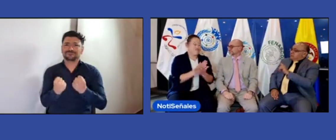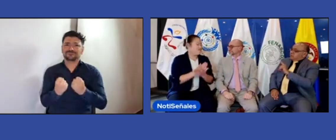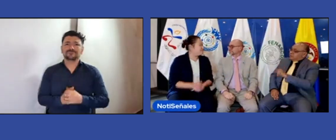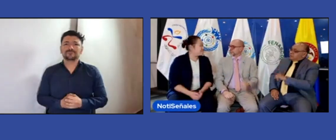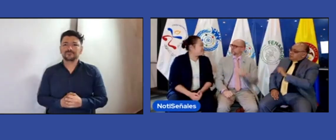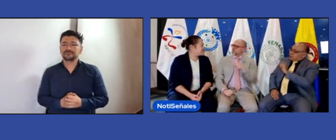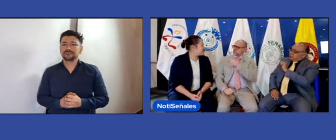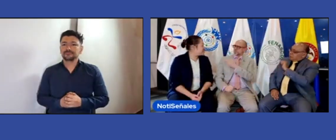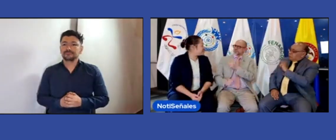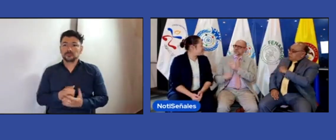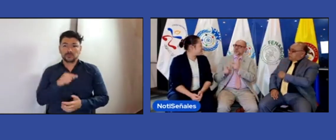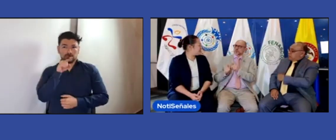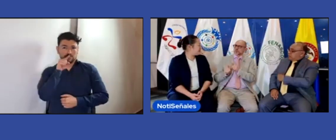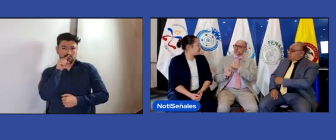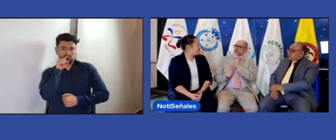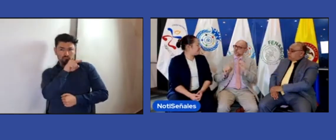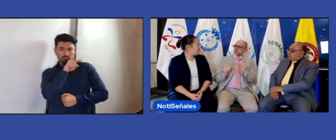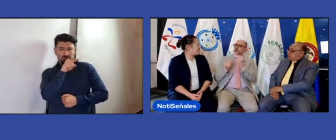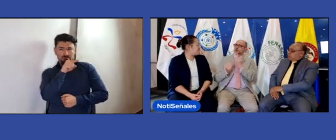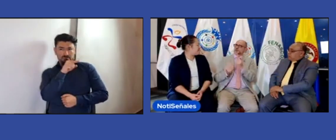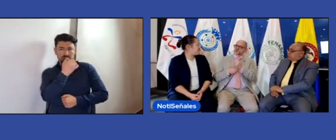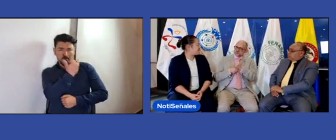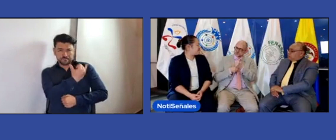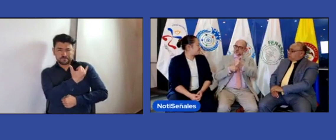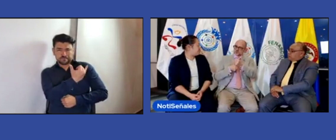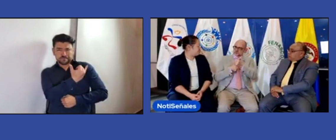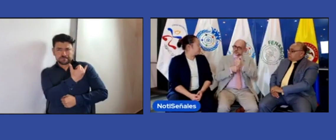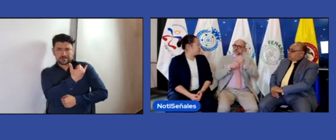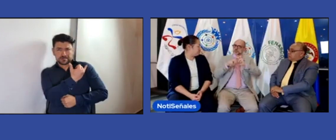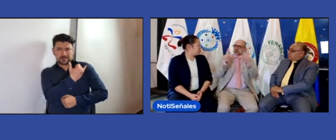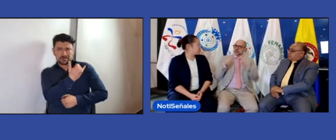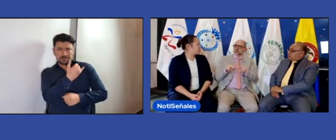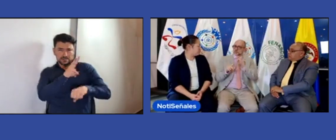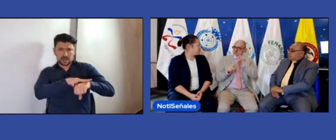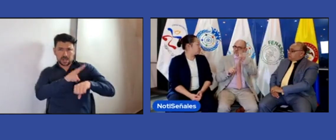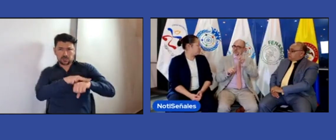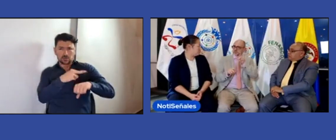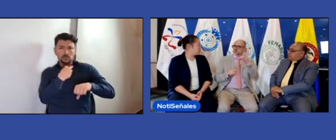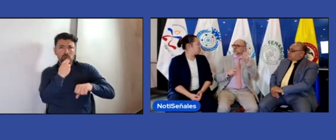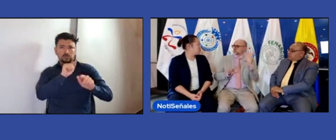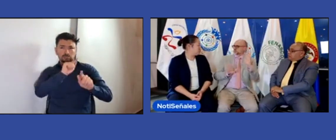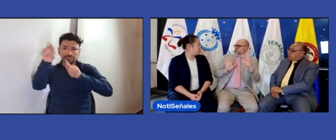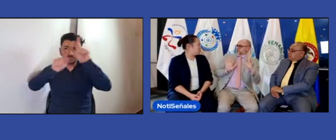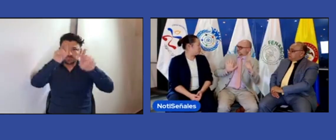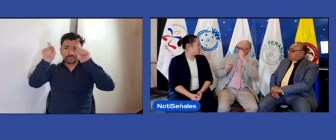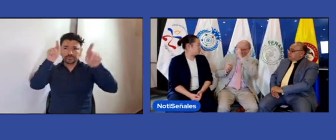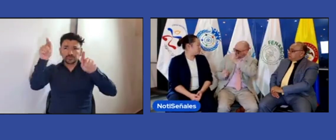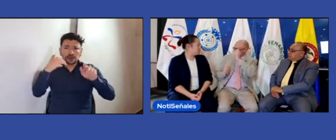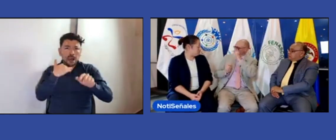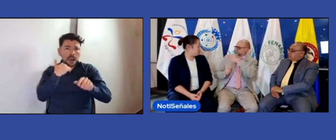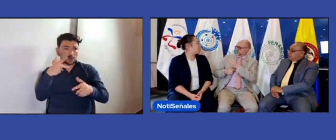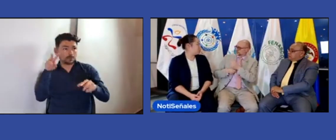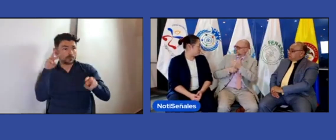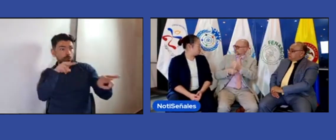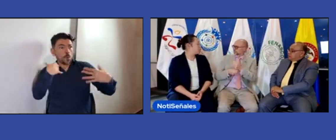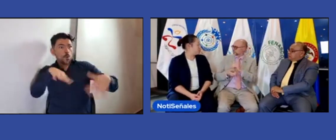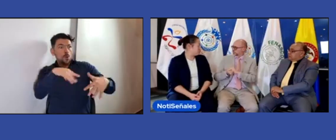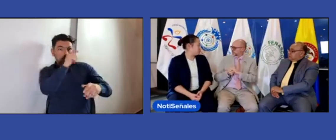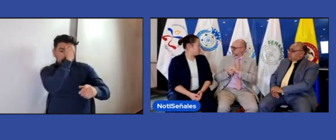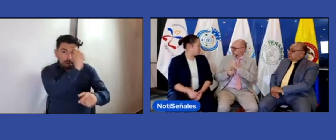también está muy fortalecido ese movimiento en ese aspecto. Ustedes, como jóvenes sordos, llevan la aposta en este momento el representar